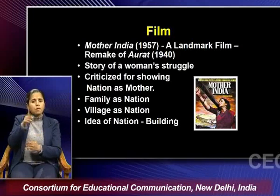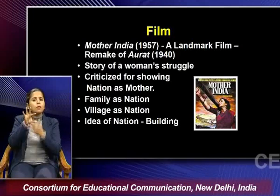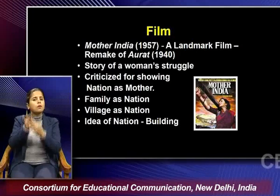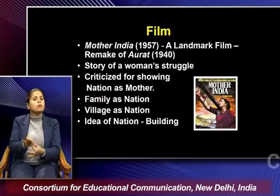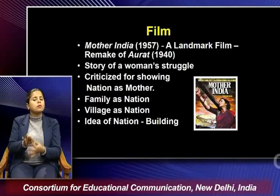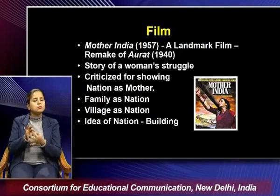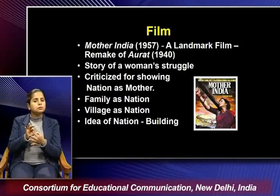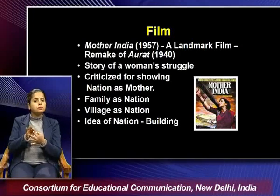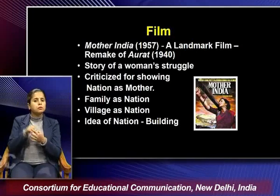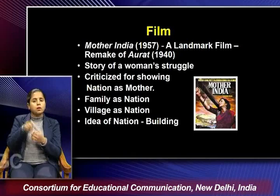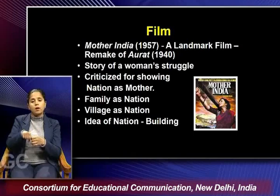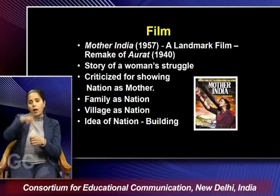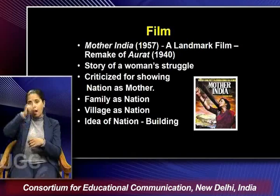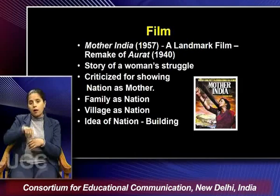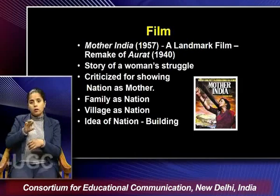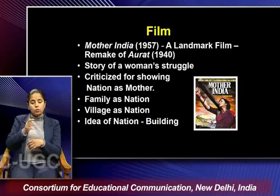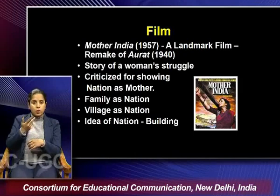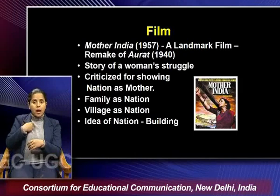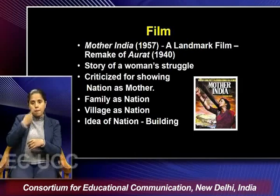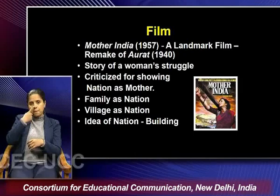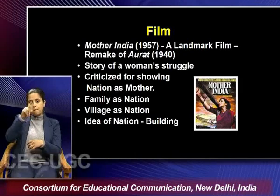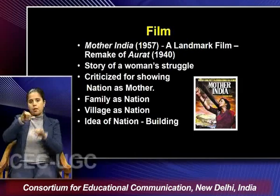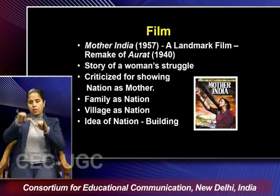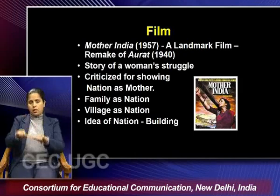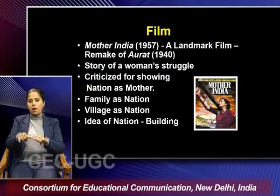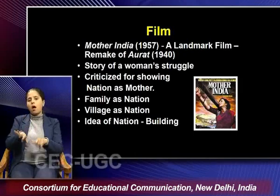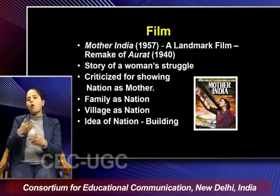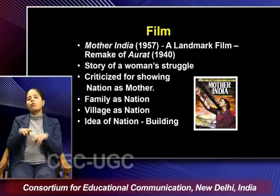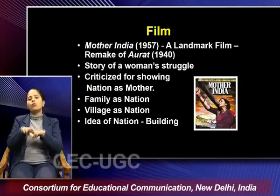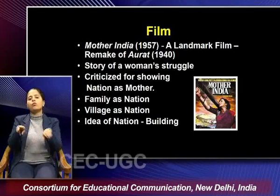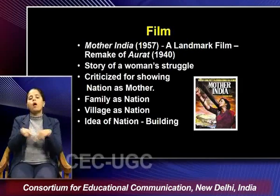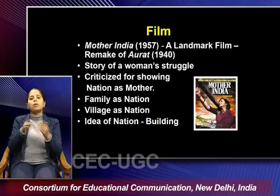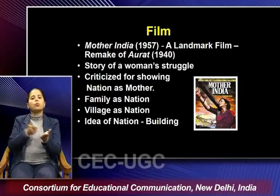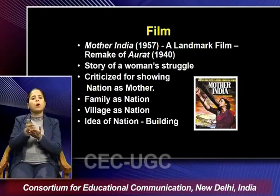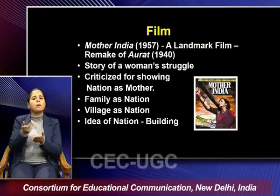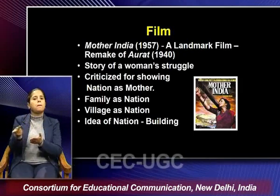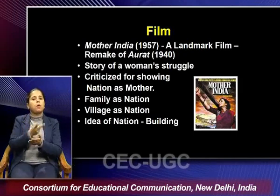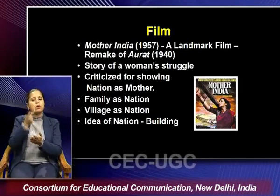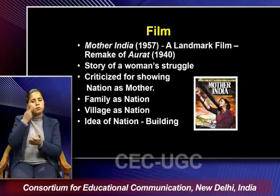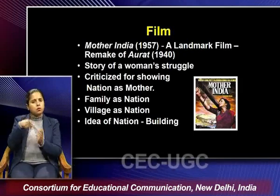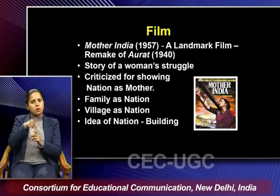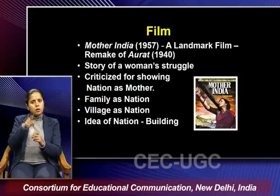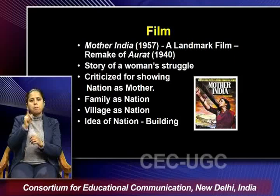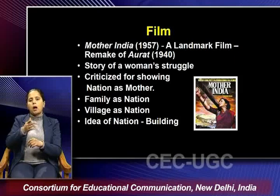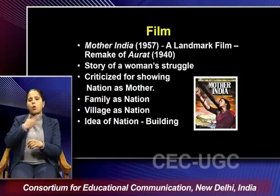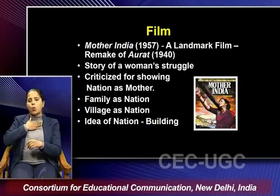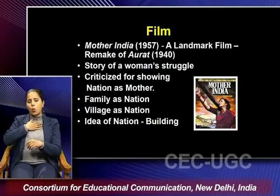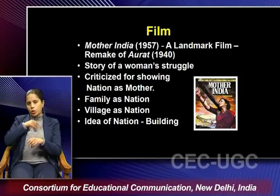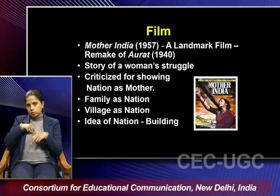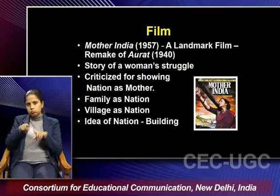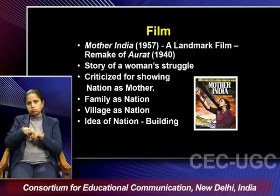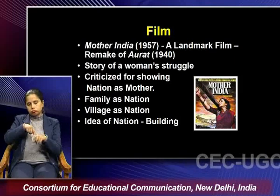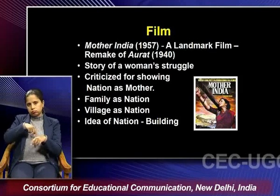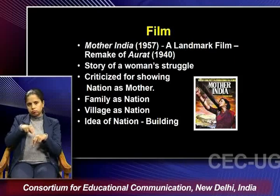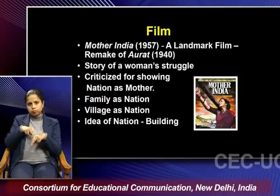with the the country as motherland and how family and village both of them they are considered to be nation and